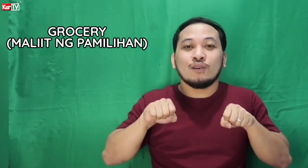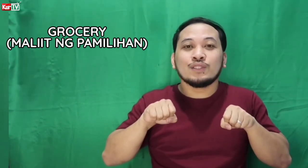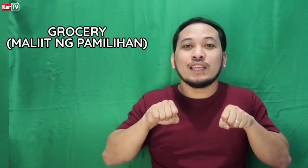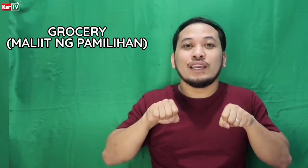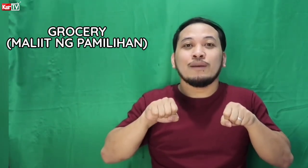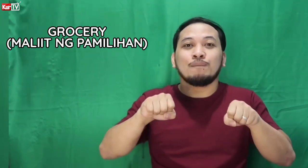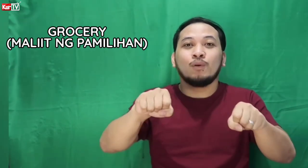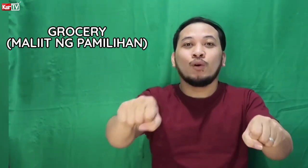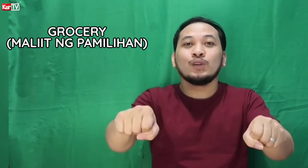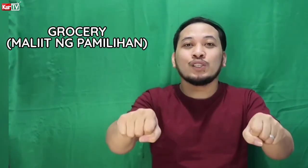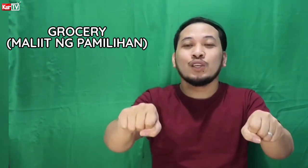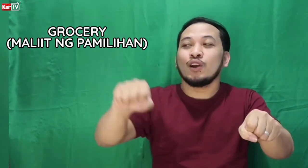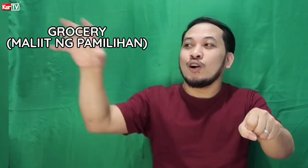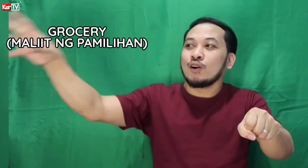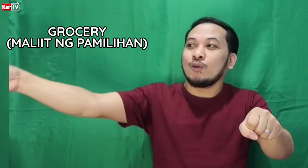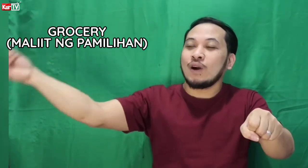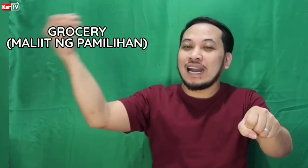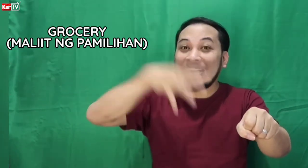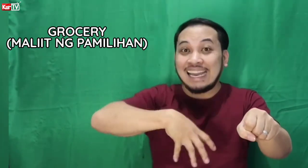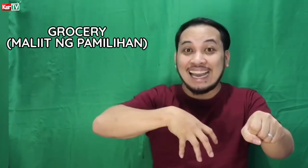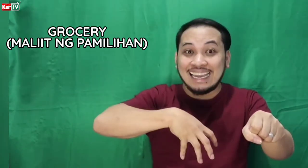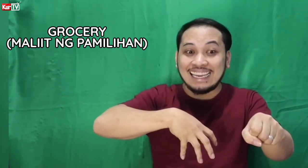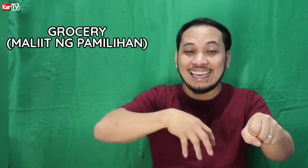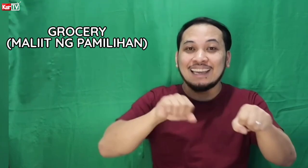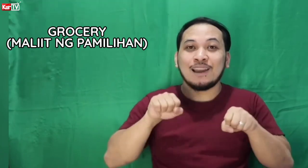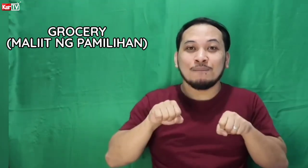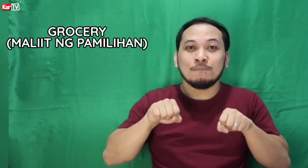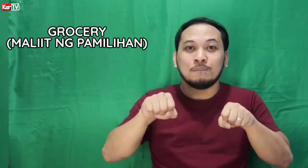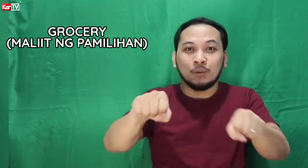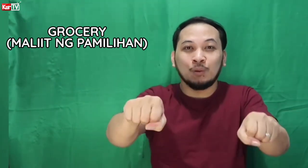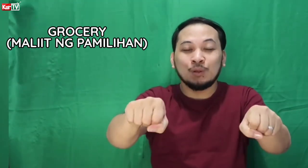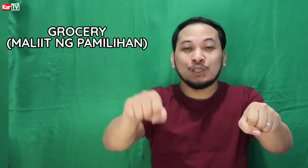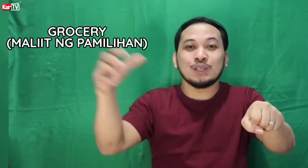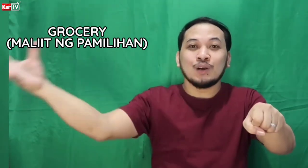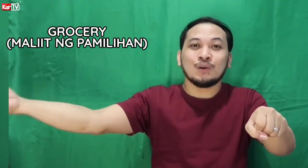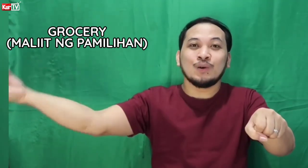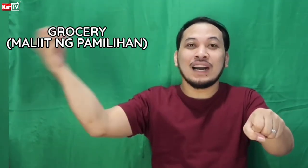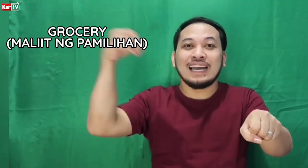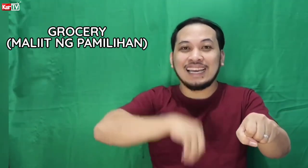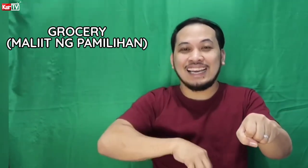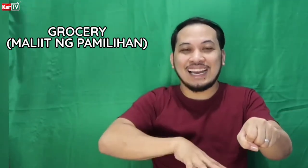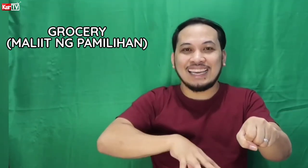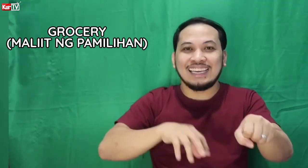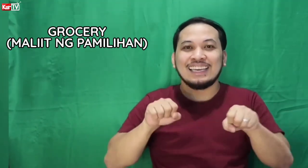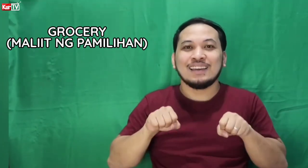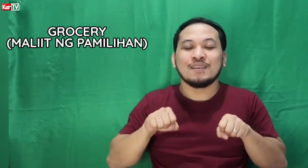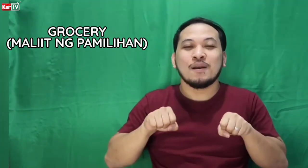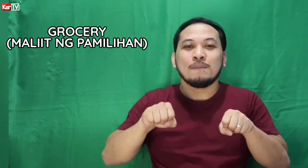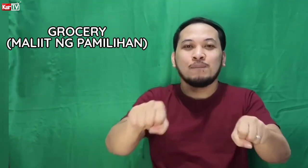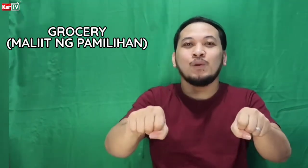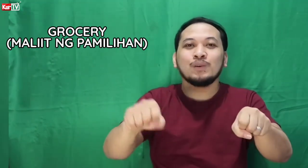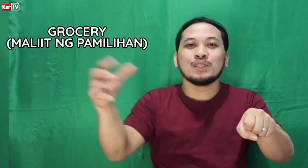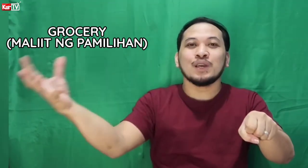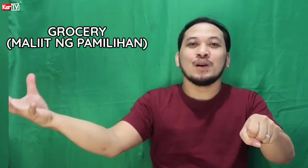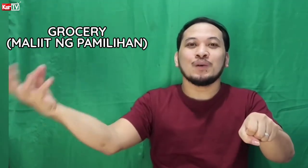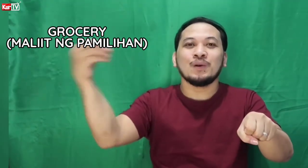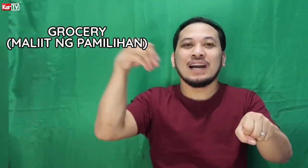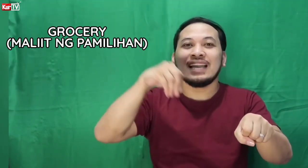Grocery. Push. Kuha. Lagay. Push. Kuha. Lagay. Push. Kuha.